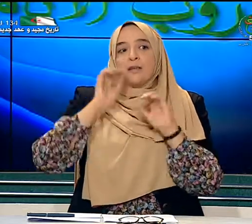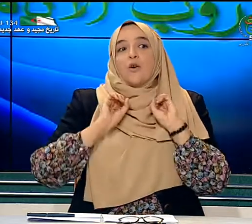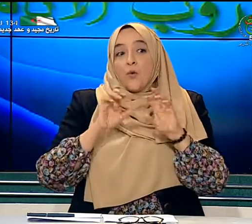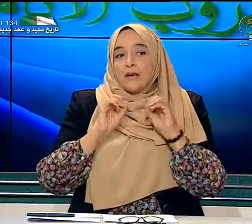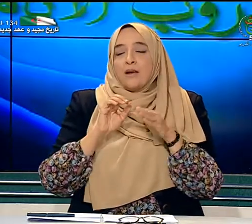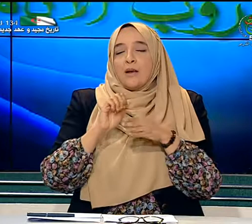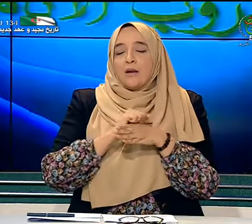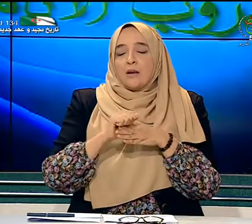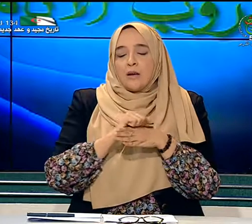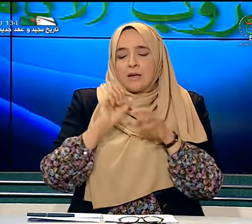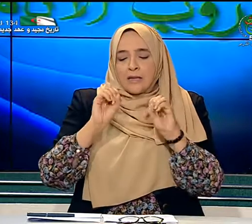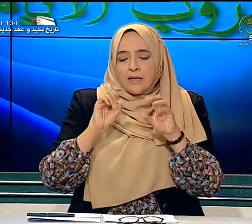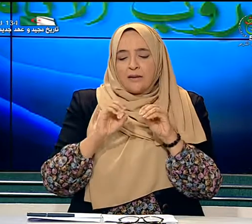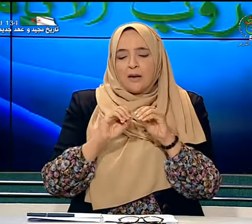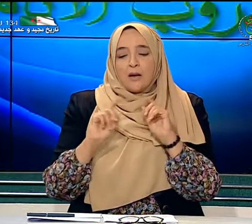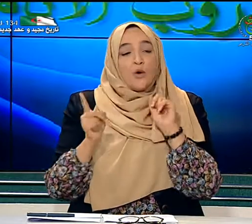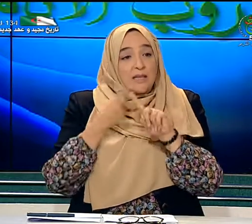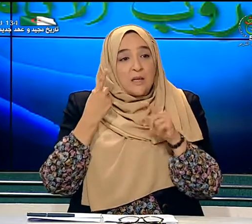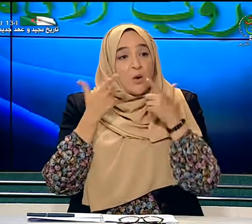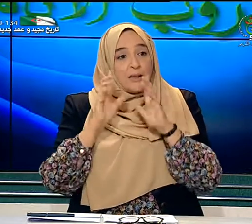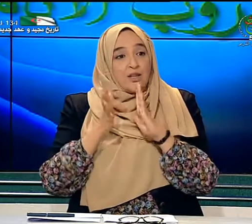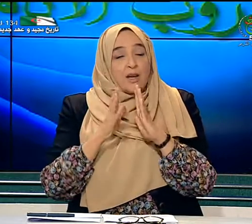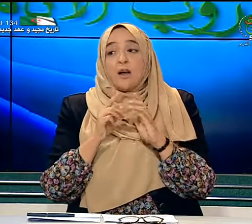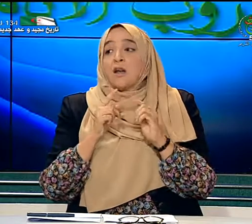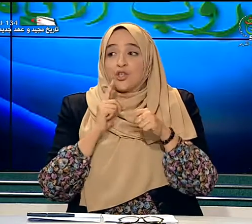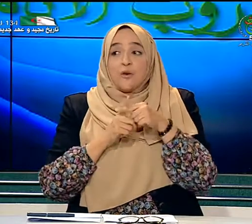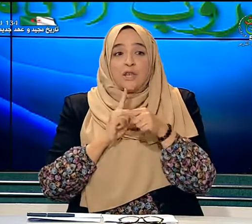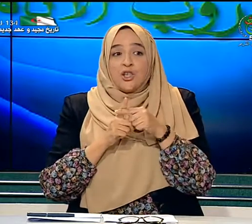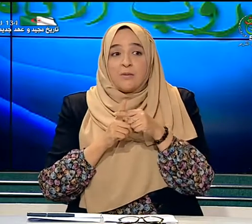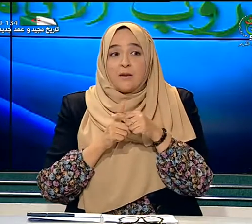لتكوين الأساتذة المختصين بلغة الإشارة شيئا إيجابي